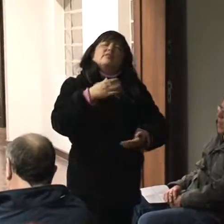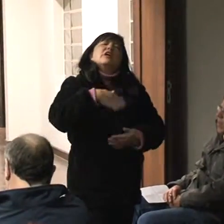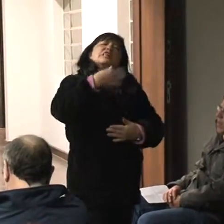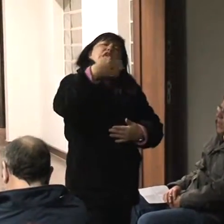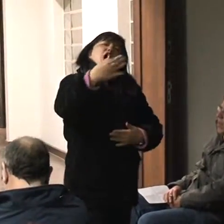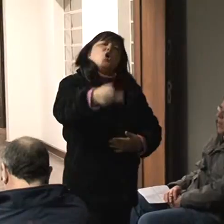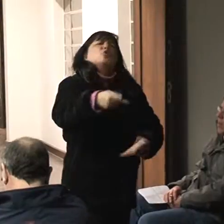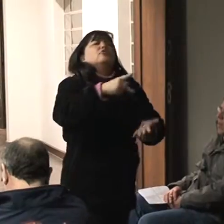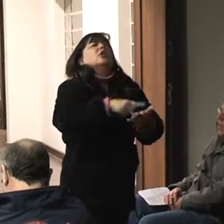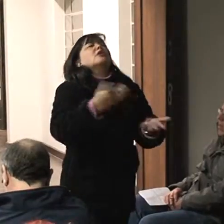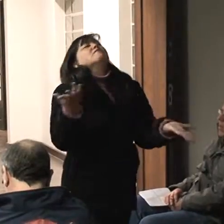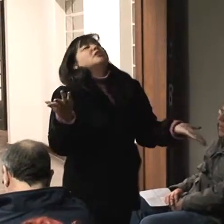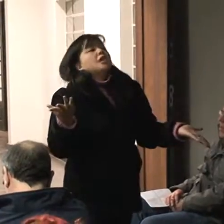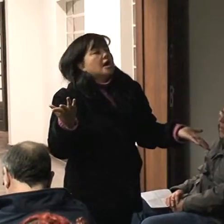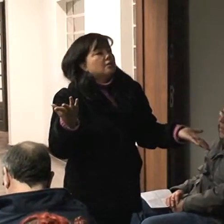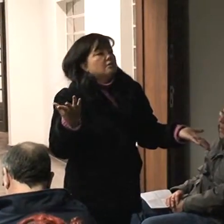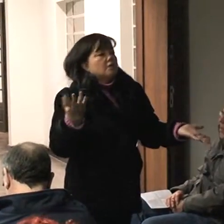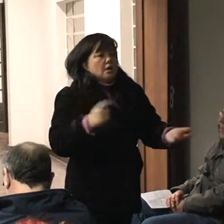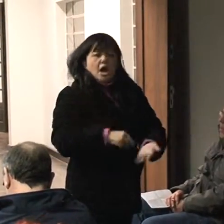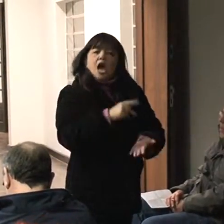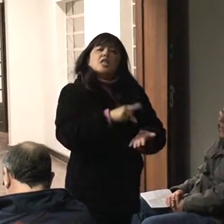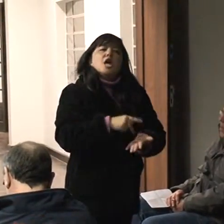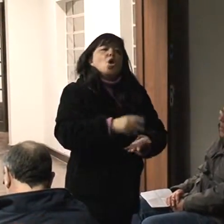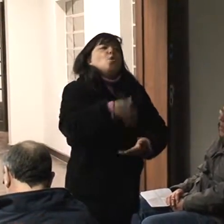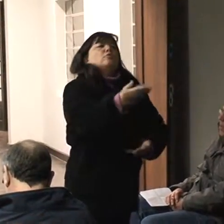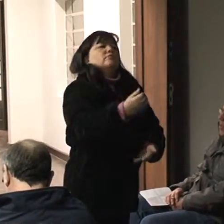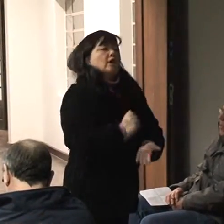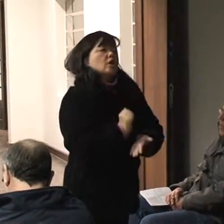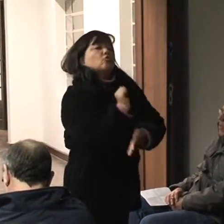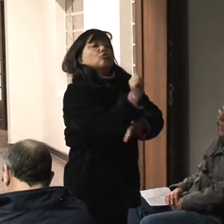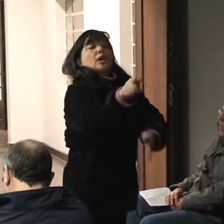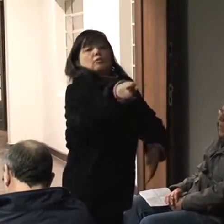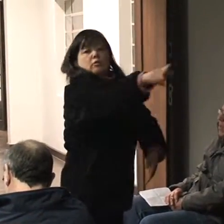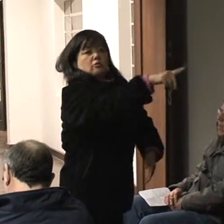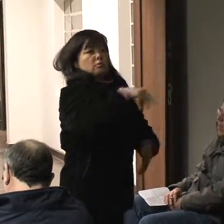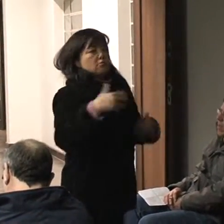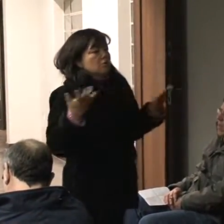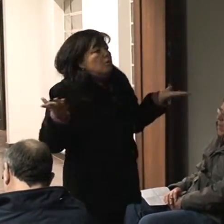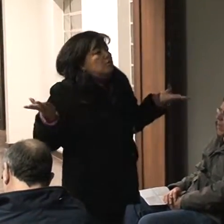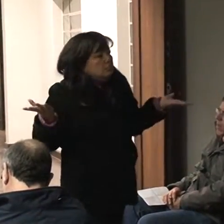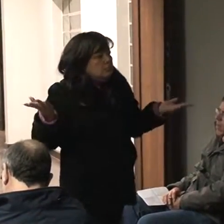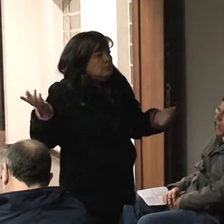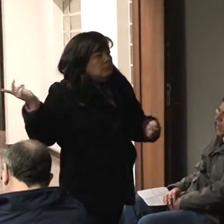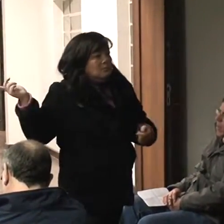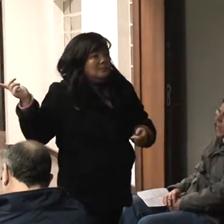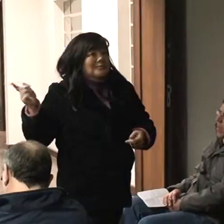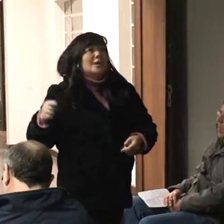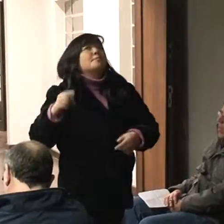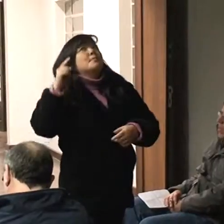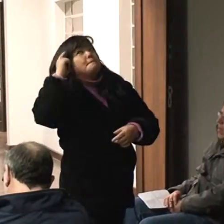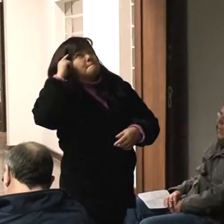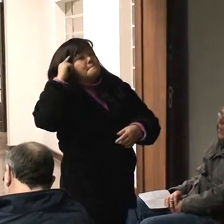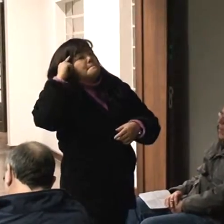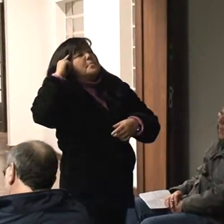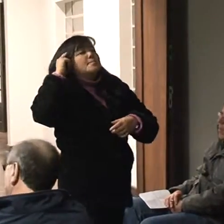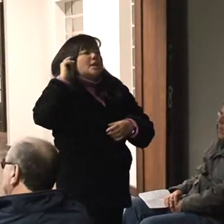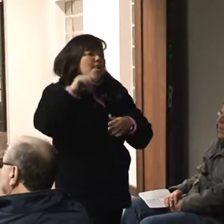pessoas que estão lá na ponta desses serviços. Então essa é uma primeira análise, assim, que a gente fez sobre esses aspectos